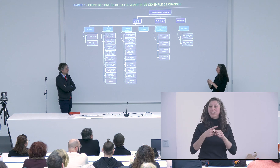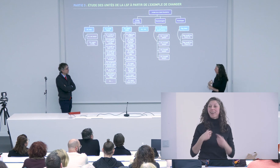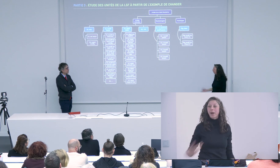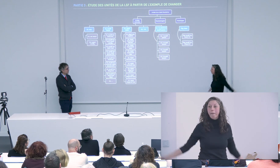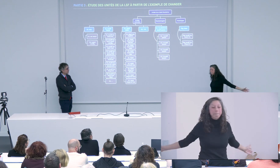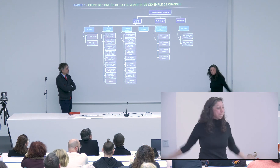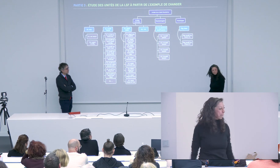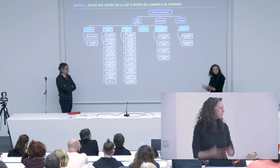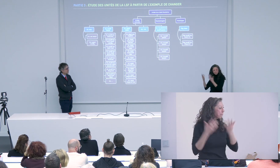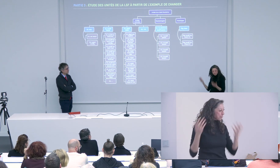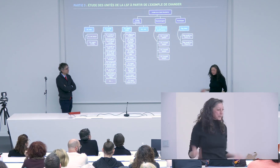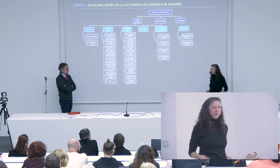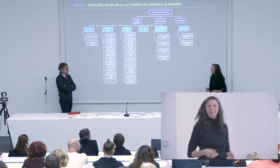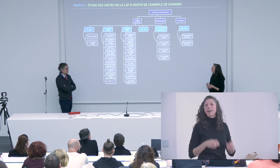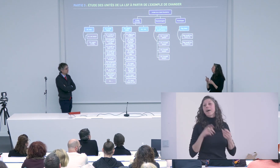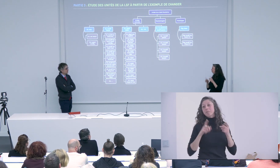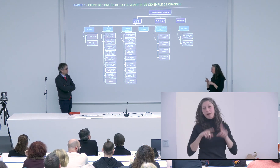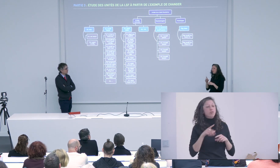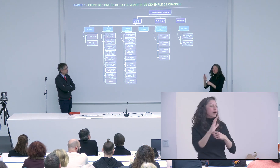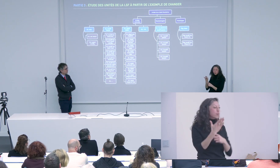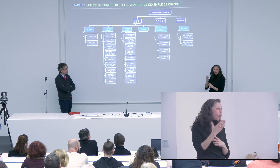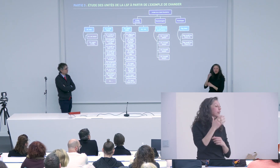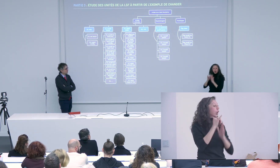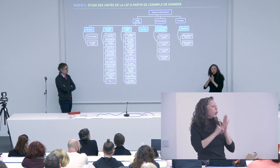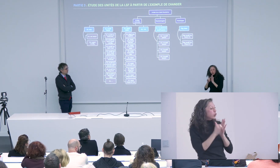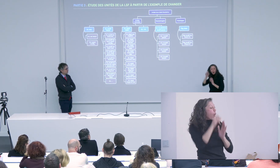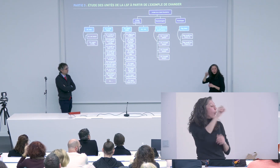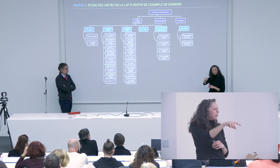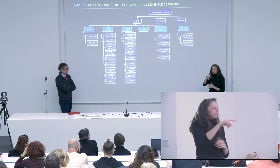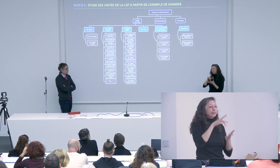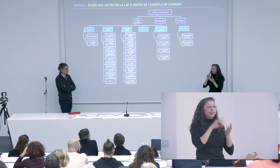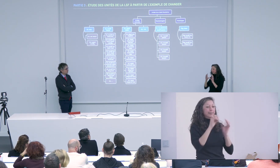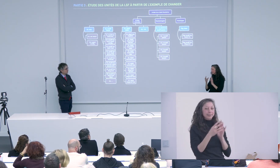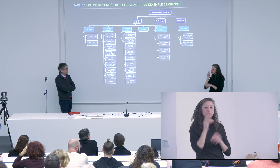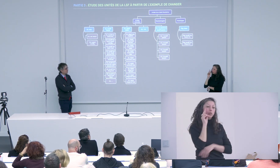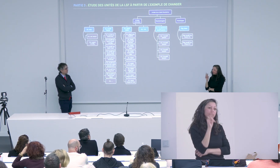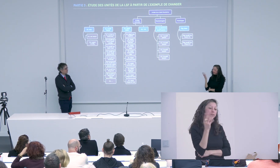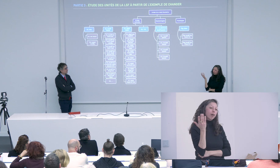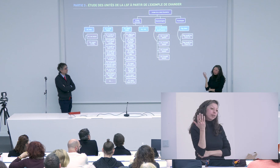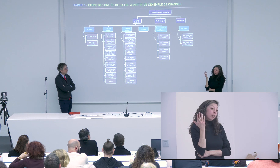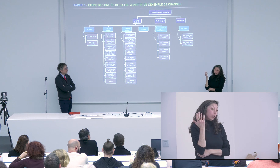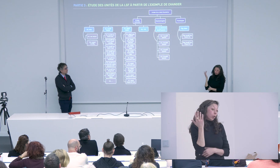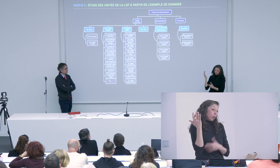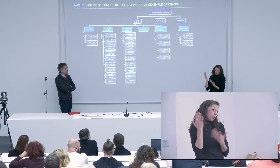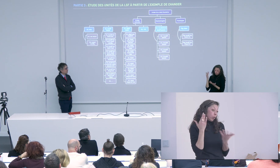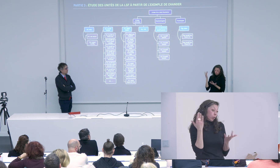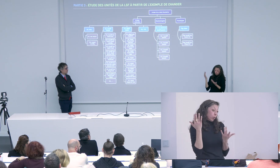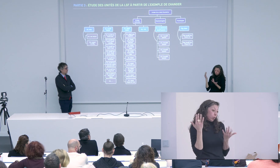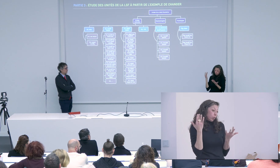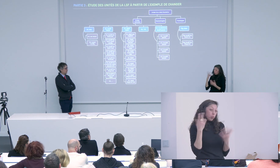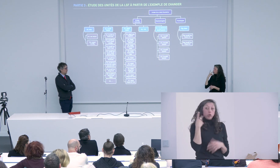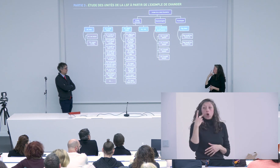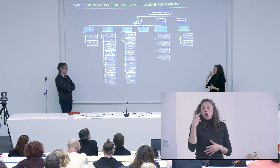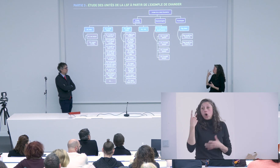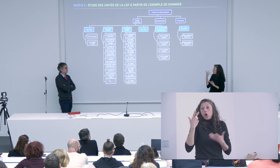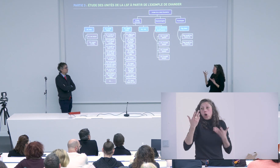je ne sais pas comment donner quels moyens quels outils c'est vrai que parfois on nous montre sur Youtube ou sur internet des choses